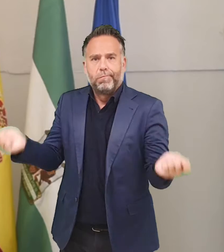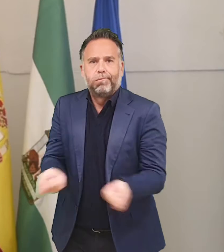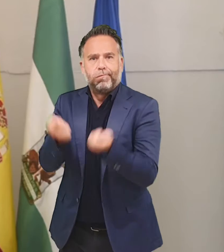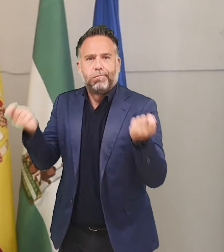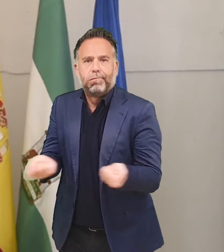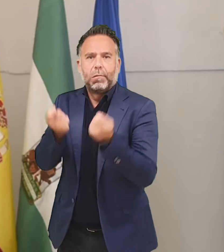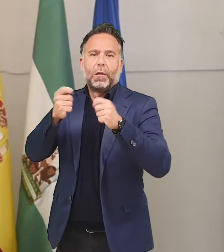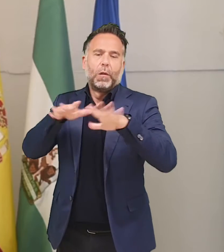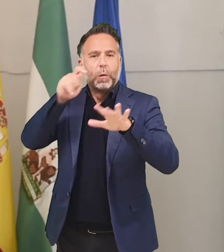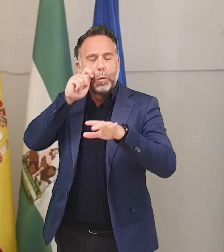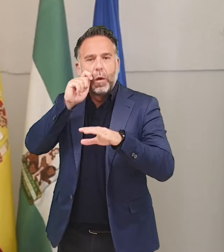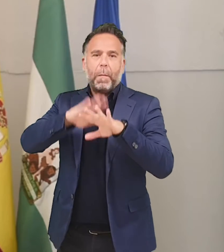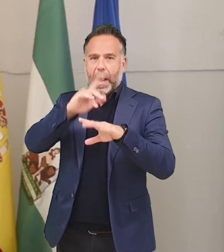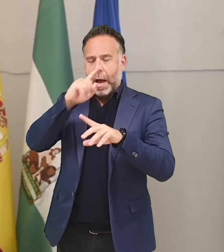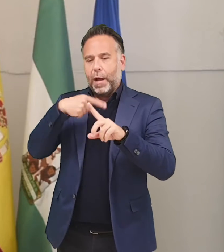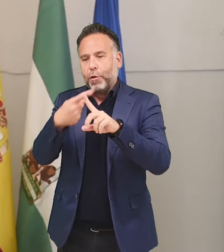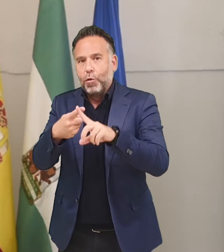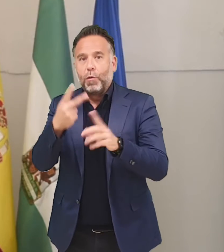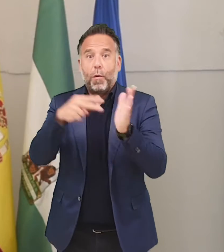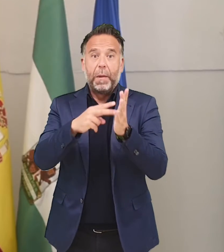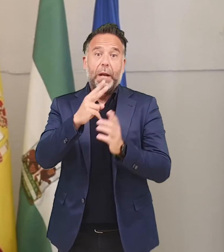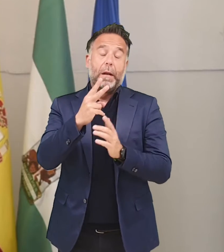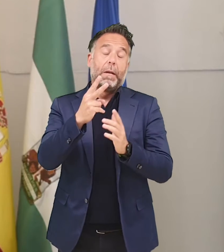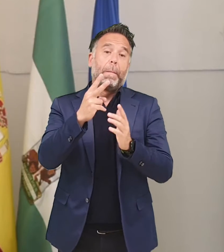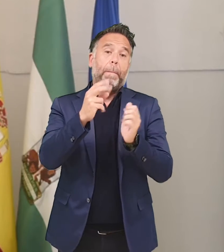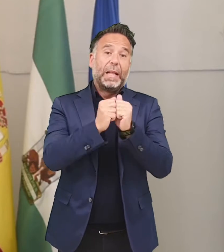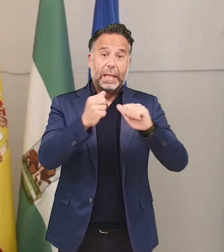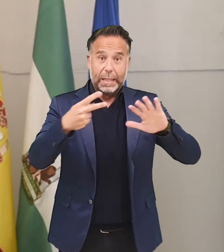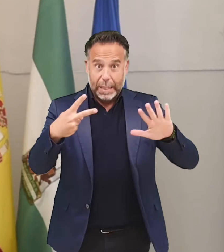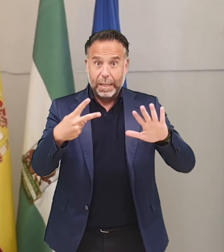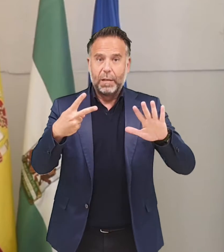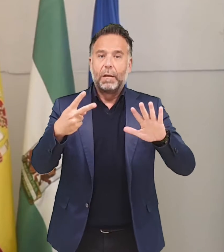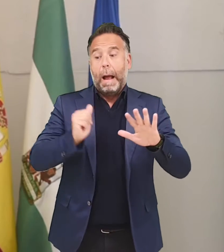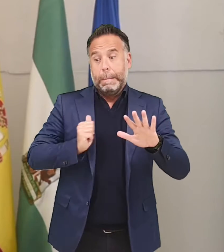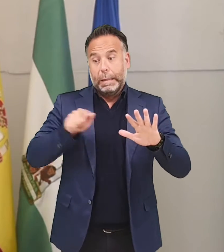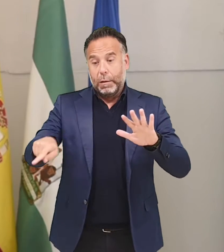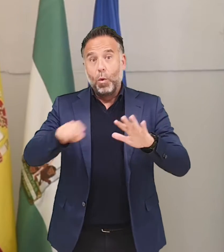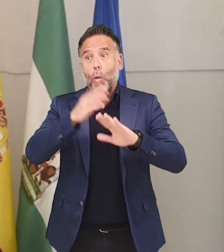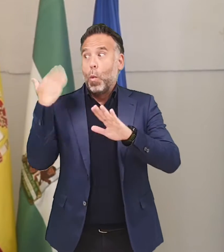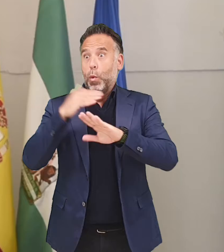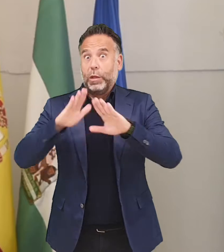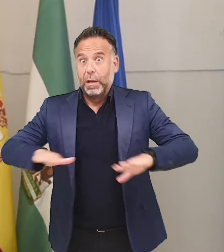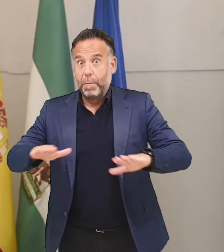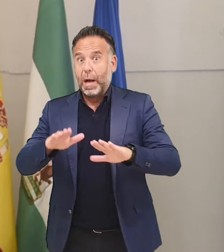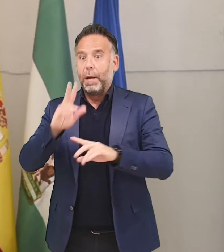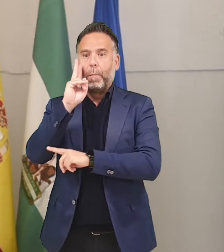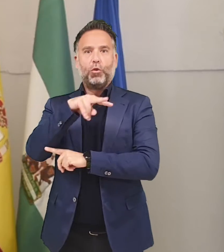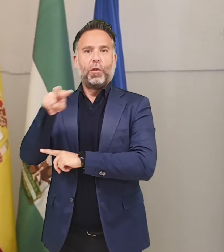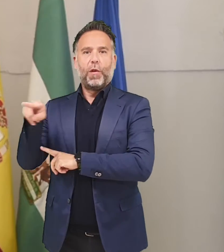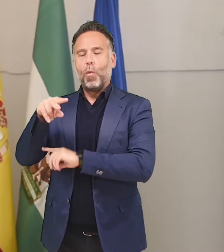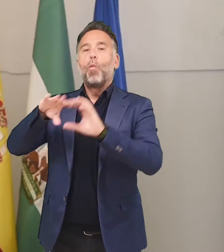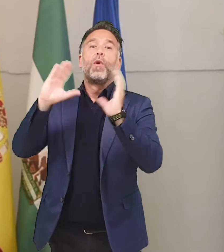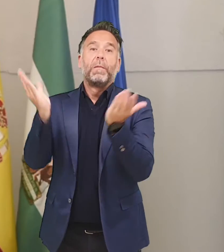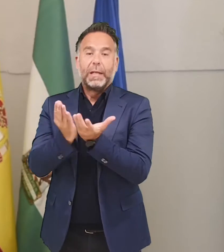internacional de Málaga, para el año 27, que queremos aprovechar antes de que termine la exposición universal de Dubái, el momento en que los